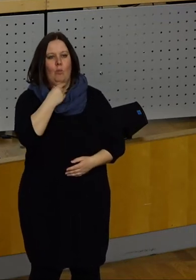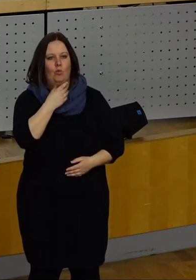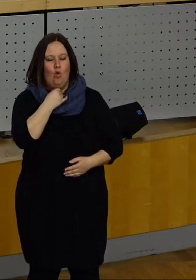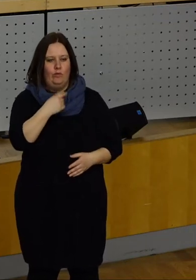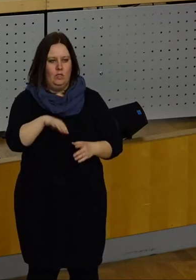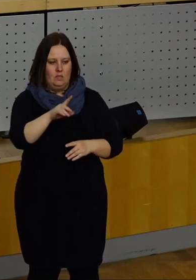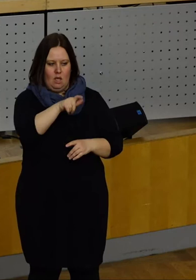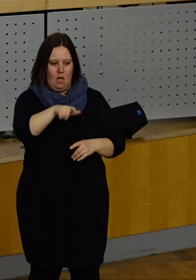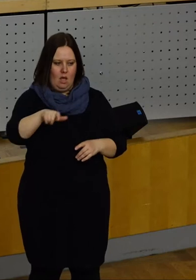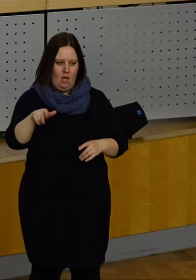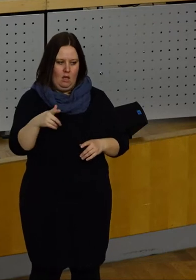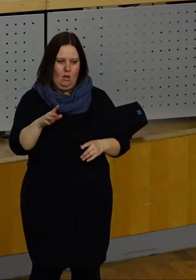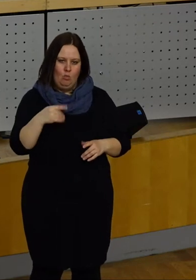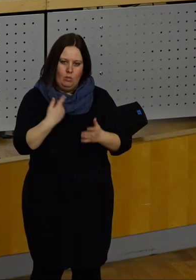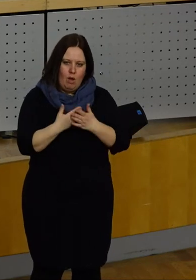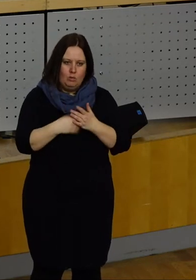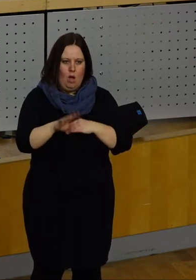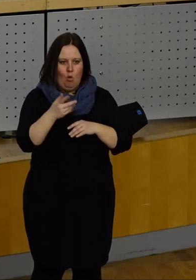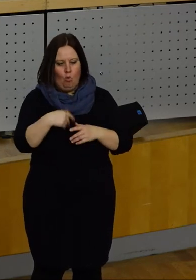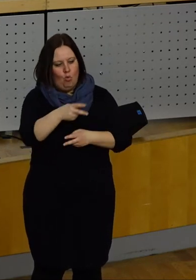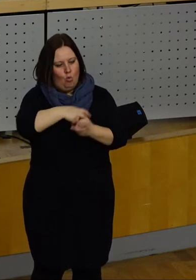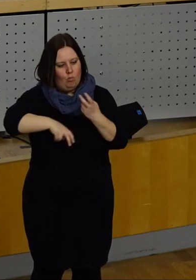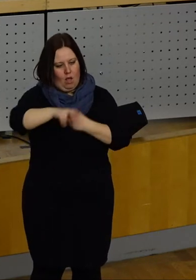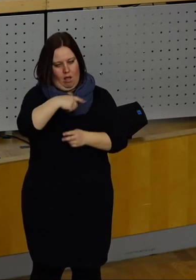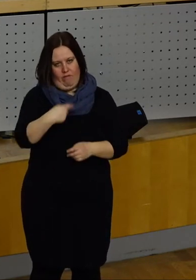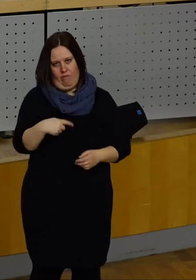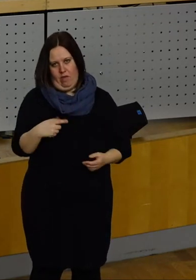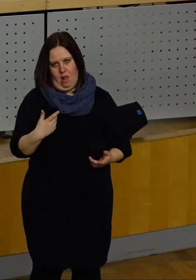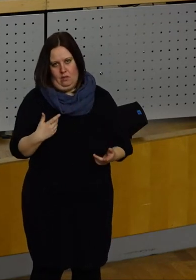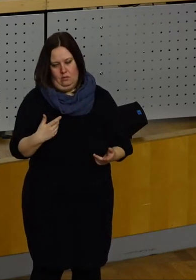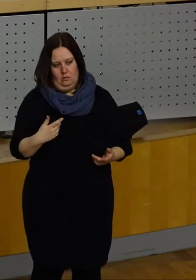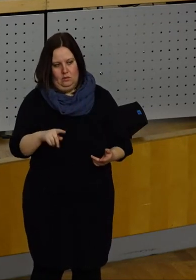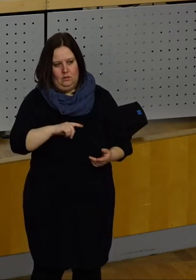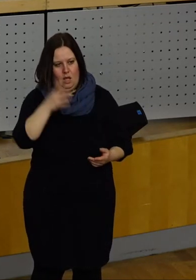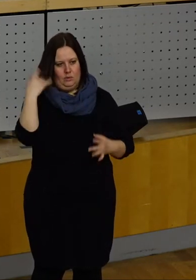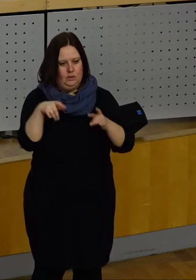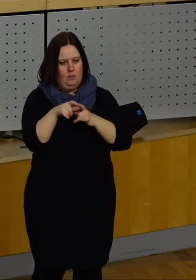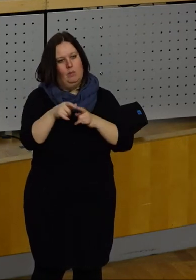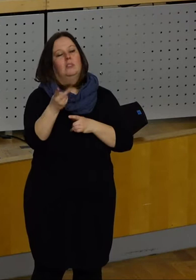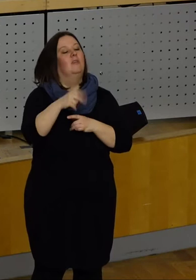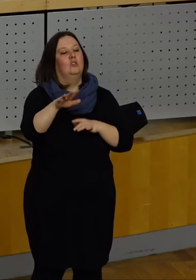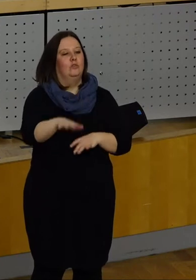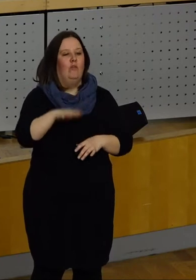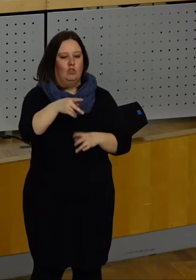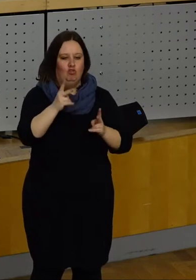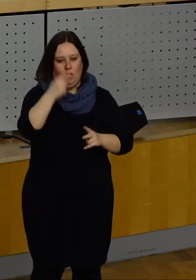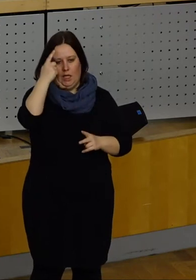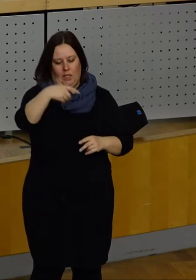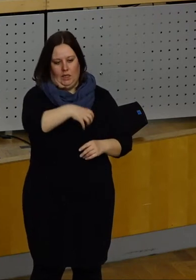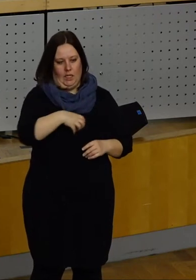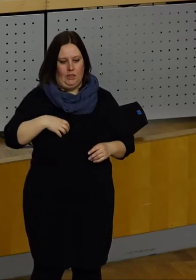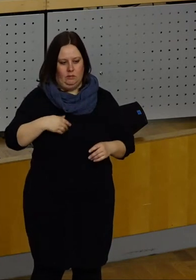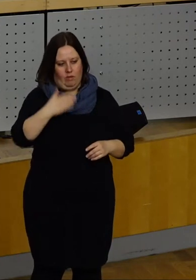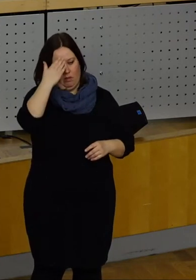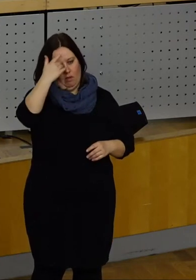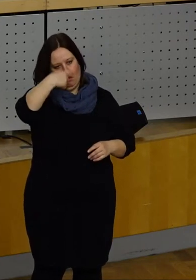Bürgerinnen und Bürgervereinigungen sowie auch der Umgang mit diesen. Ich bin seit September 2015 Stadträtin in Dresden. Jeder,